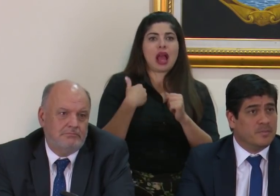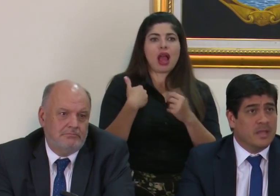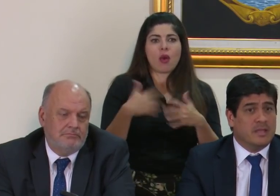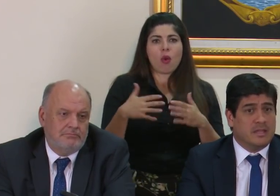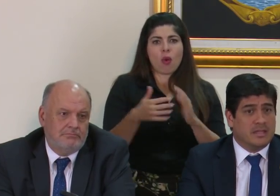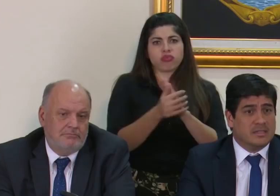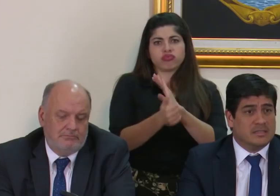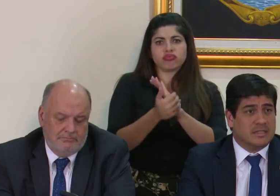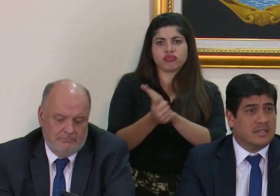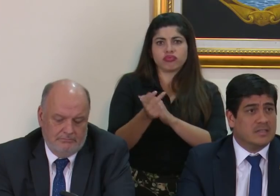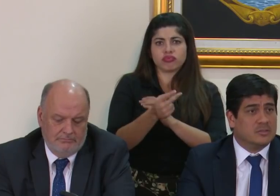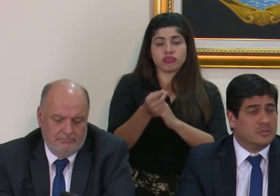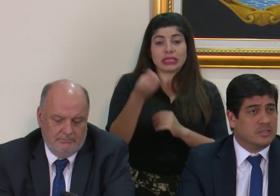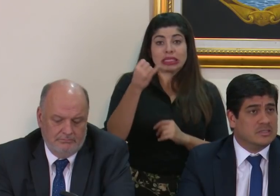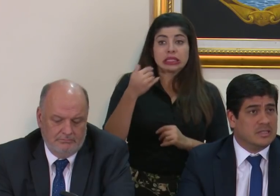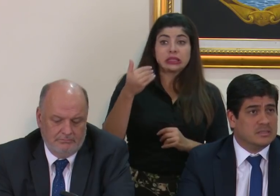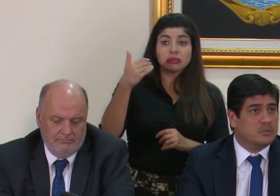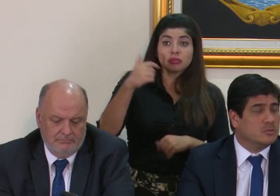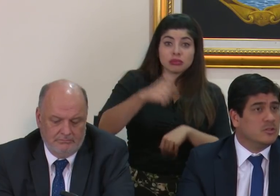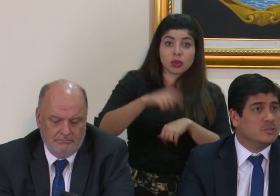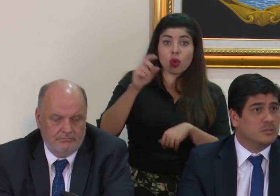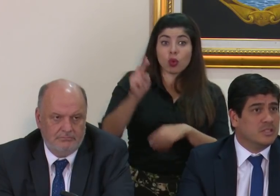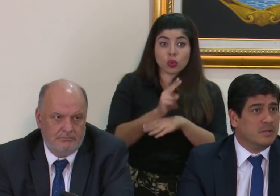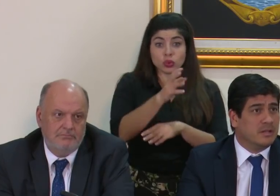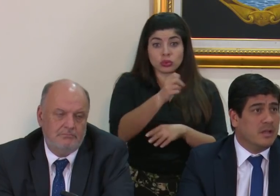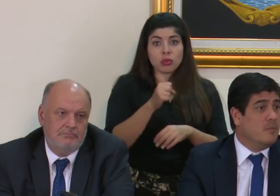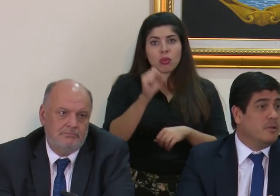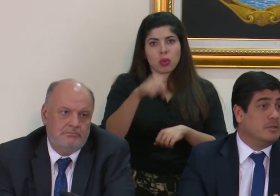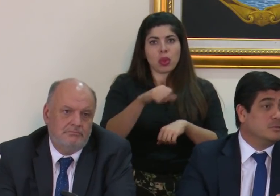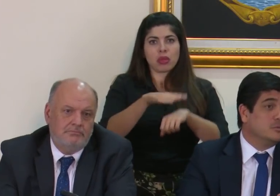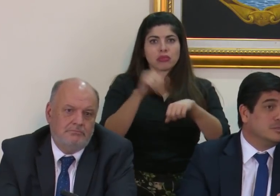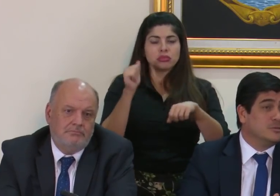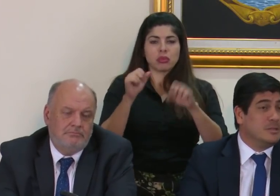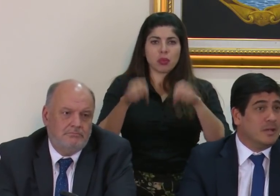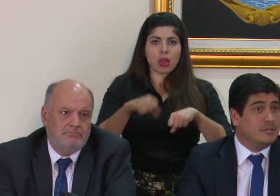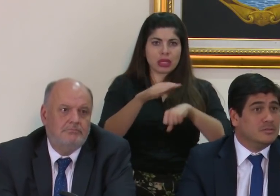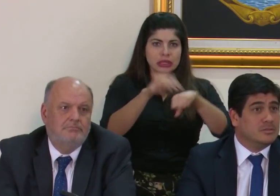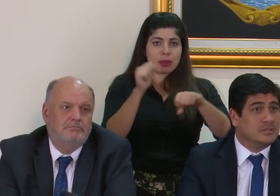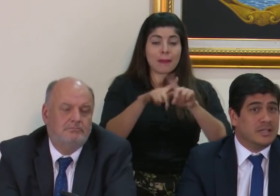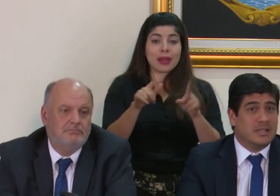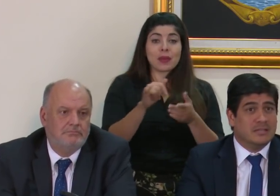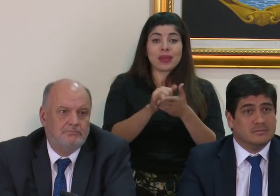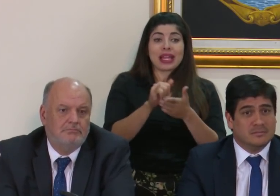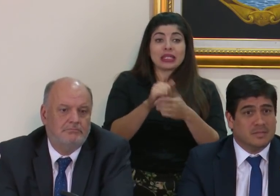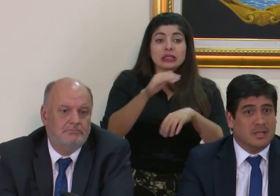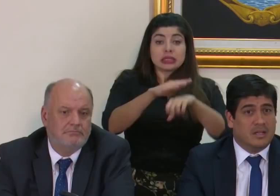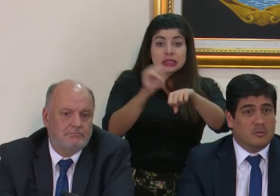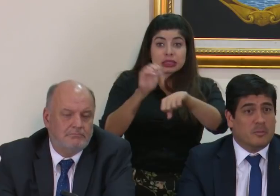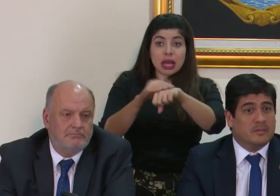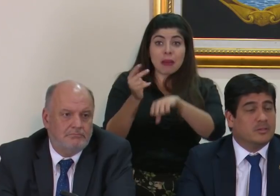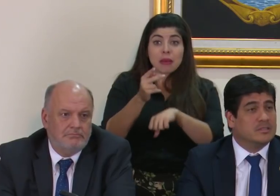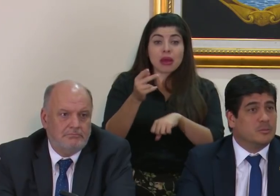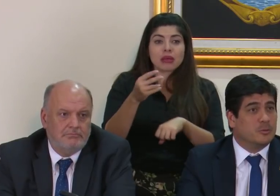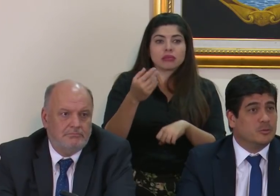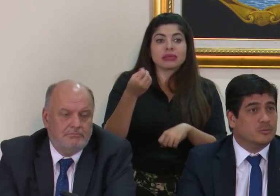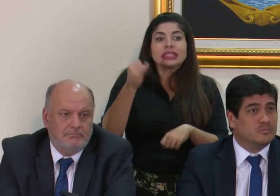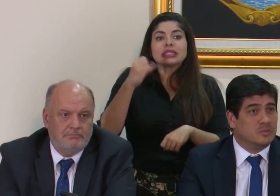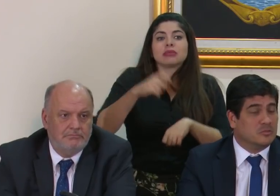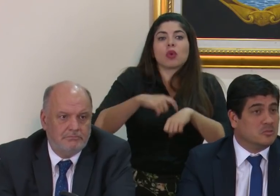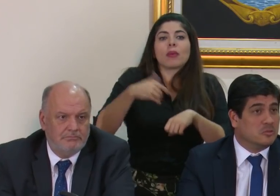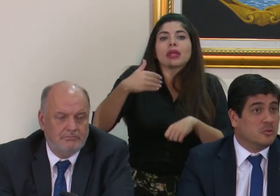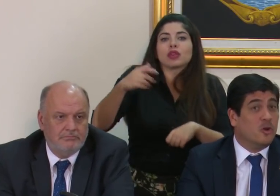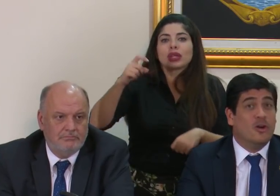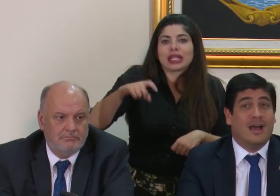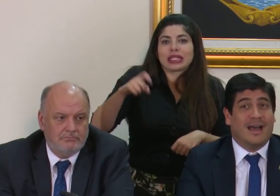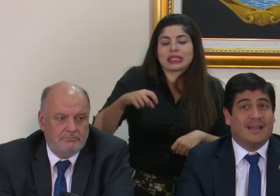talento y que de ser el caso de utilizarse, pues uno las puede llamar. Pero esos llamados se harían en el momento que sea oportuno.